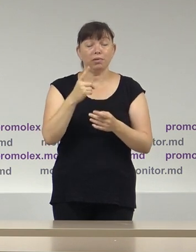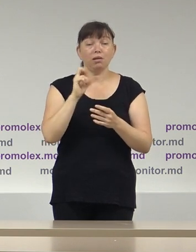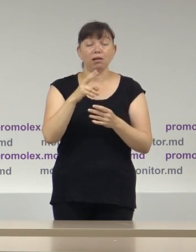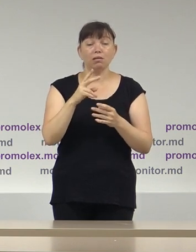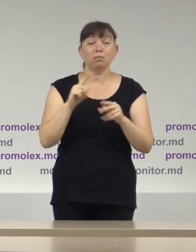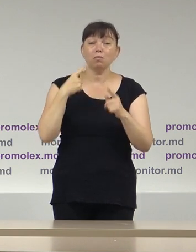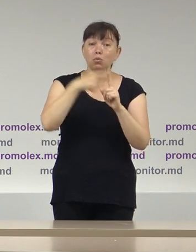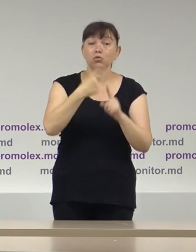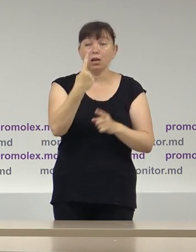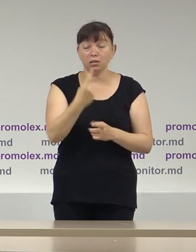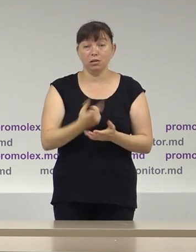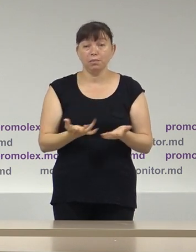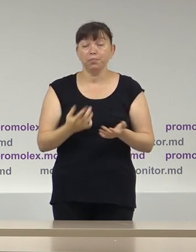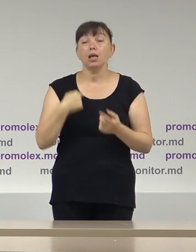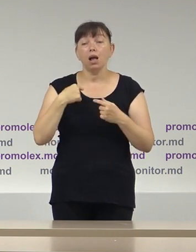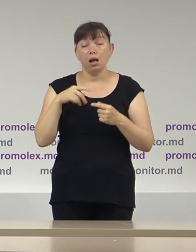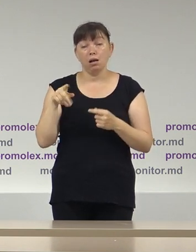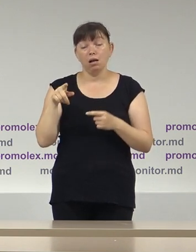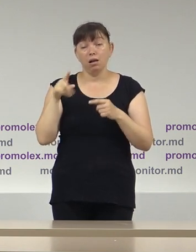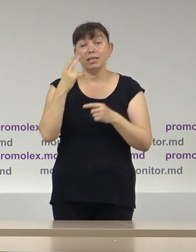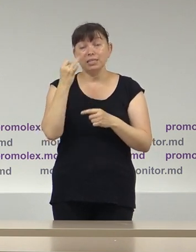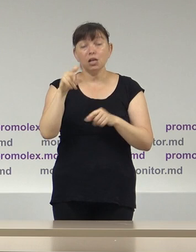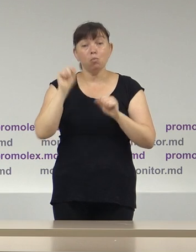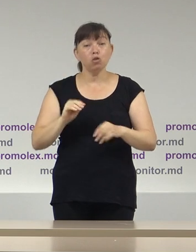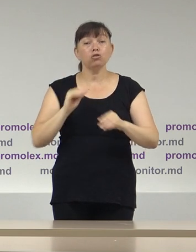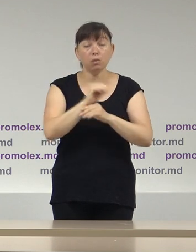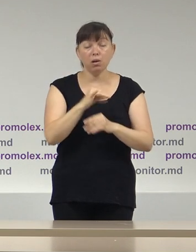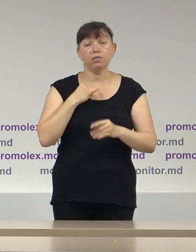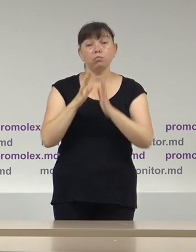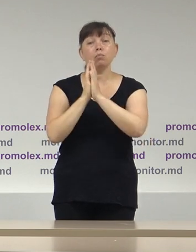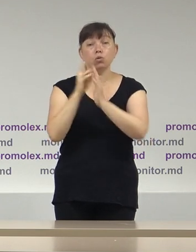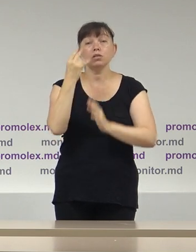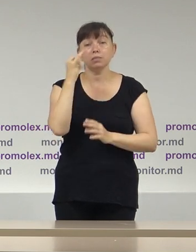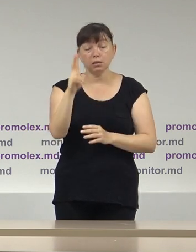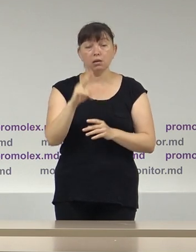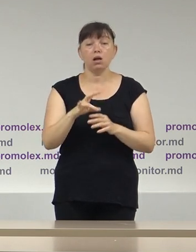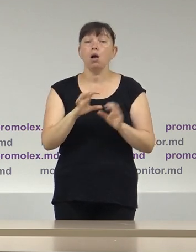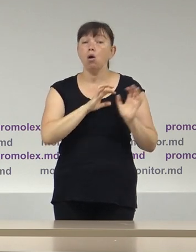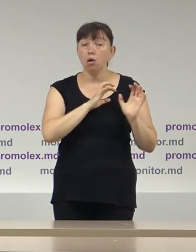funcționari din registru funcționariilor electorali și îndemnăm Comisia Electorală Centrală să asigure